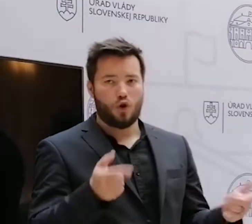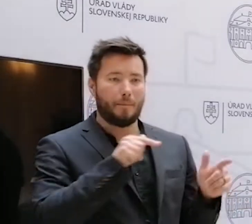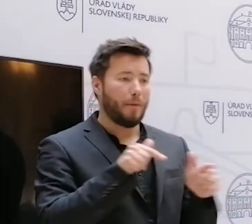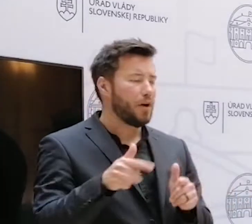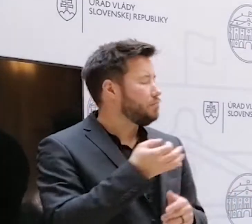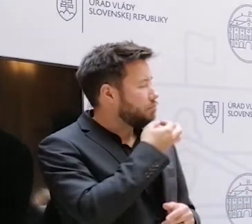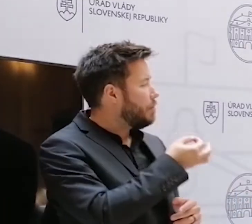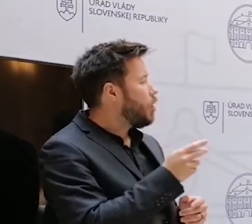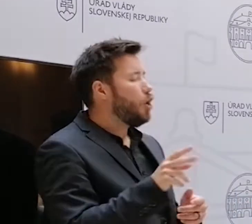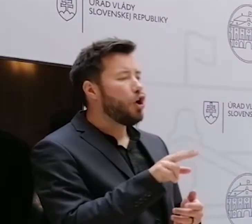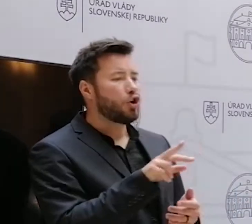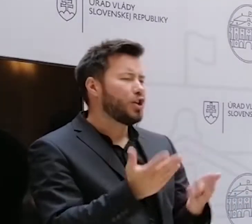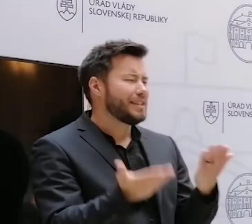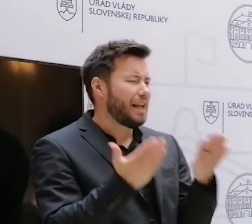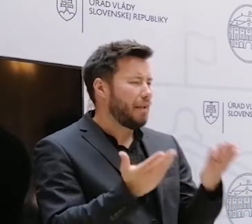rozdiel?